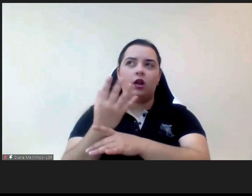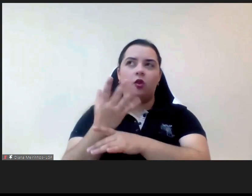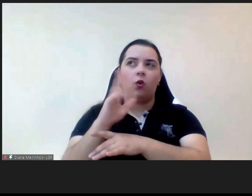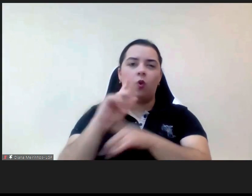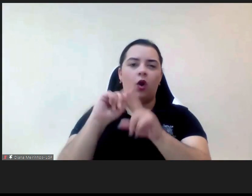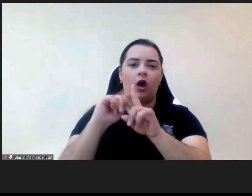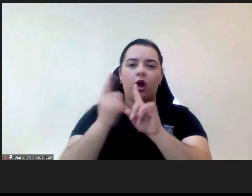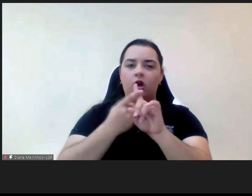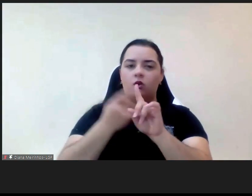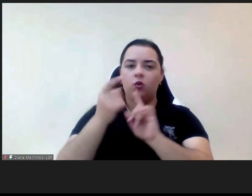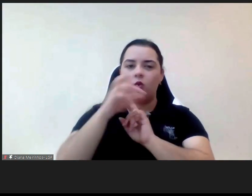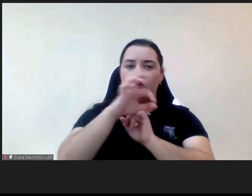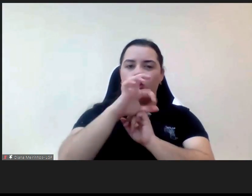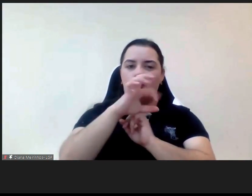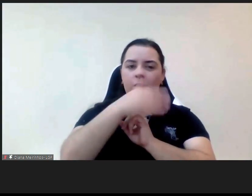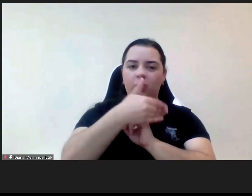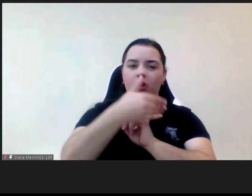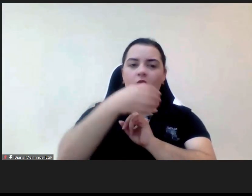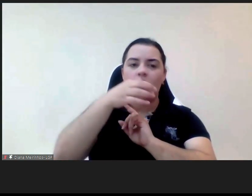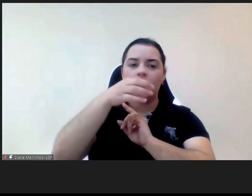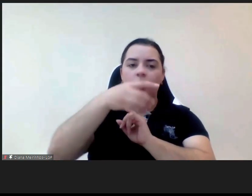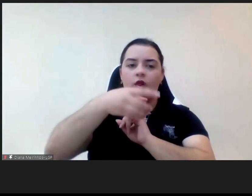anos verificámos